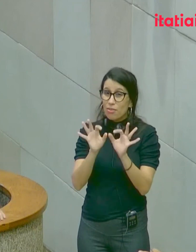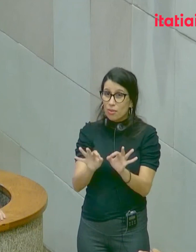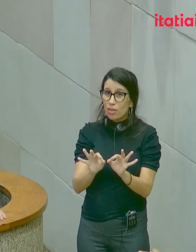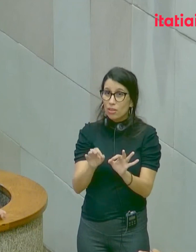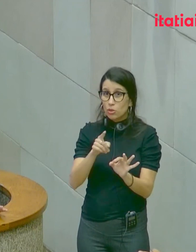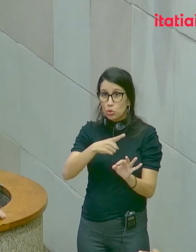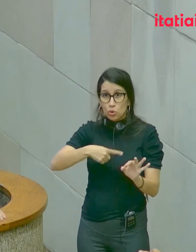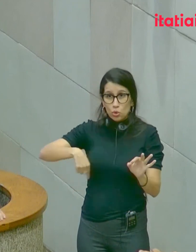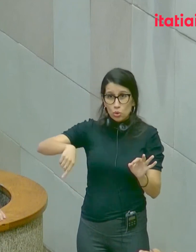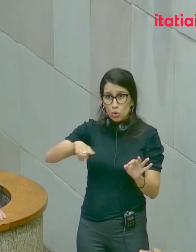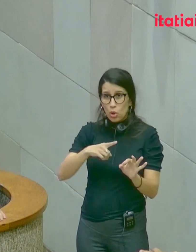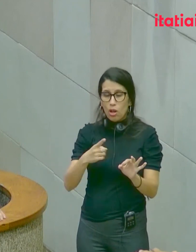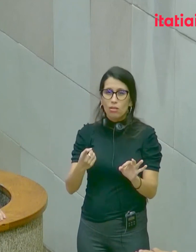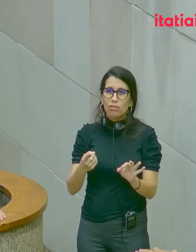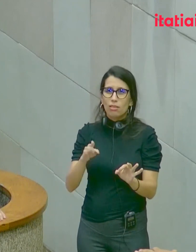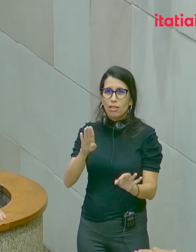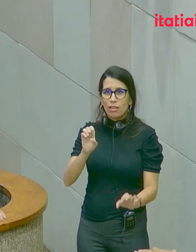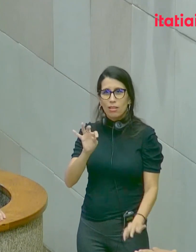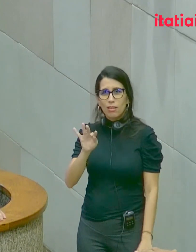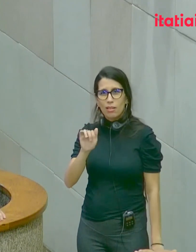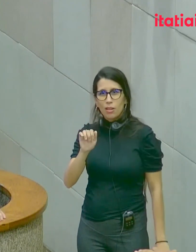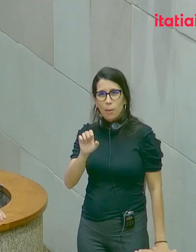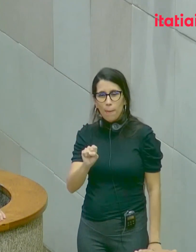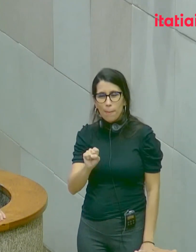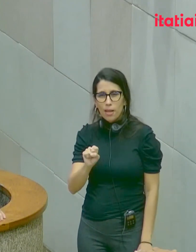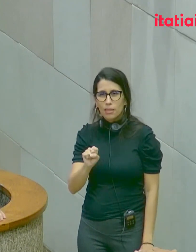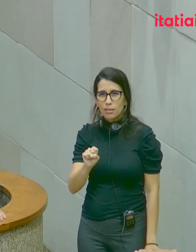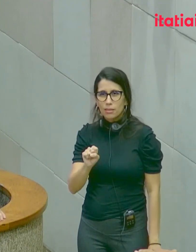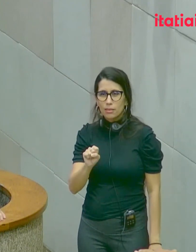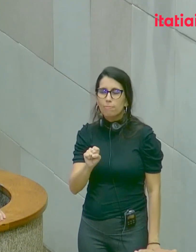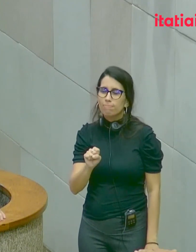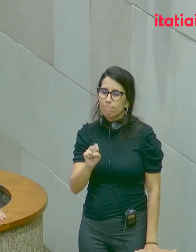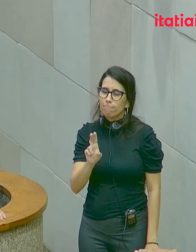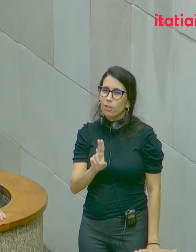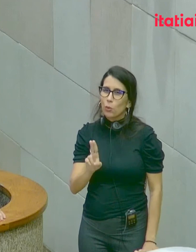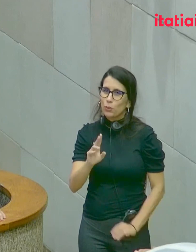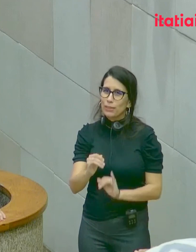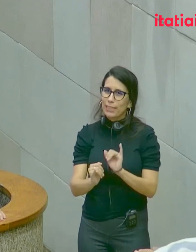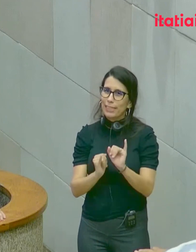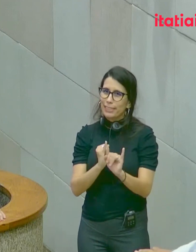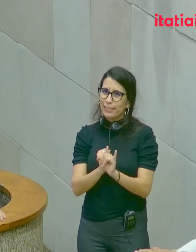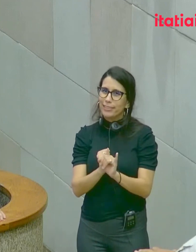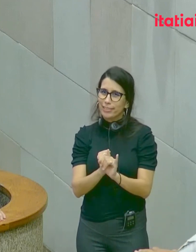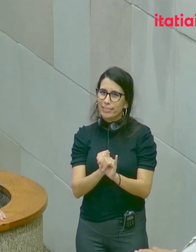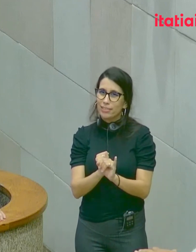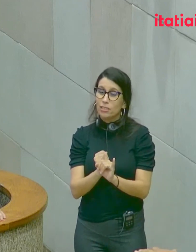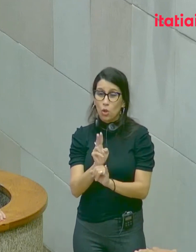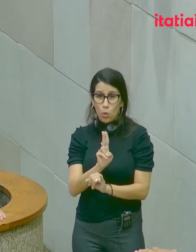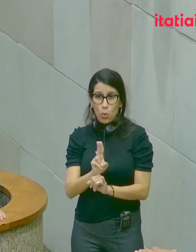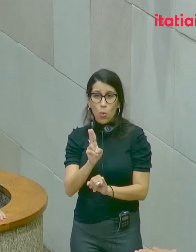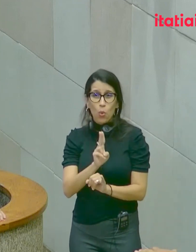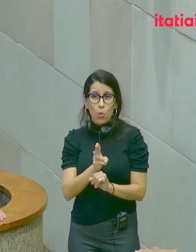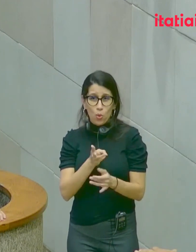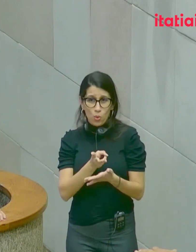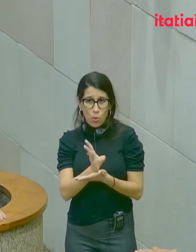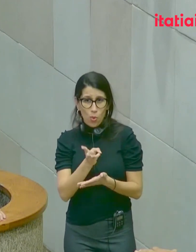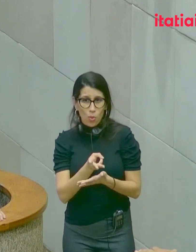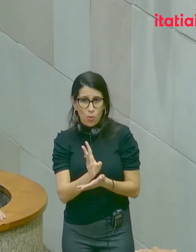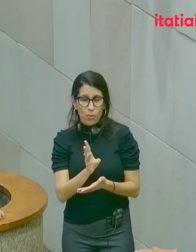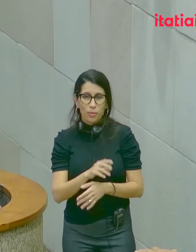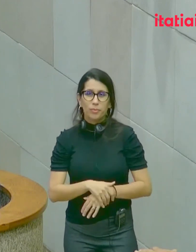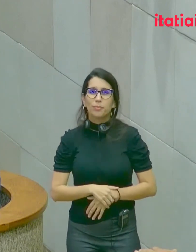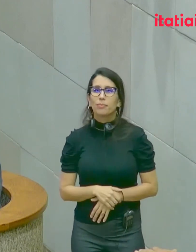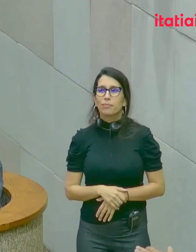demônios, estas bestas-feras, usam a internet. Estão no WhatsApp, no X,